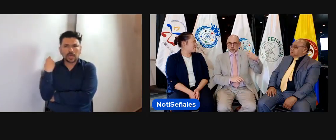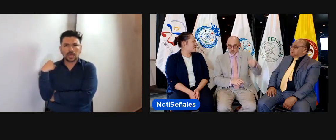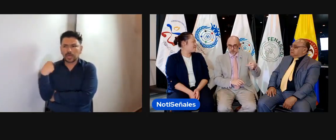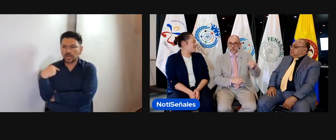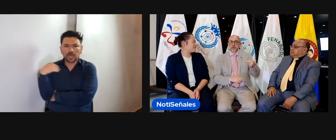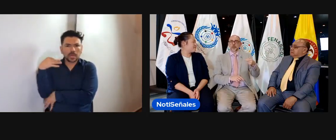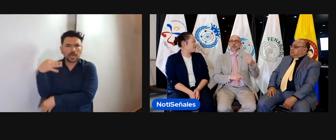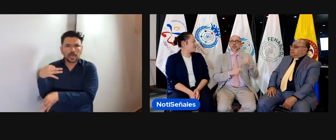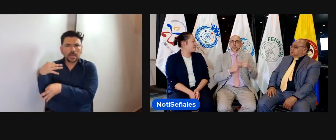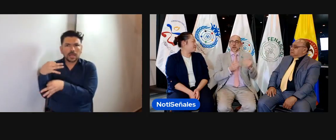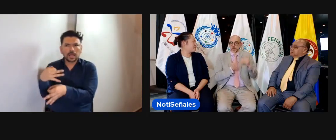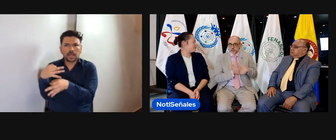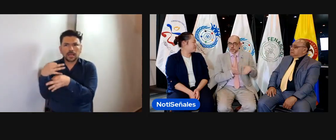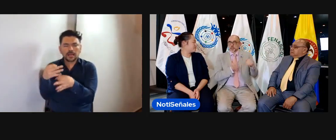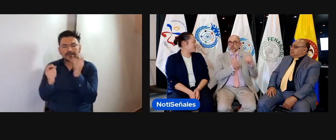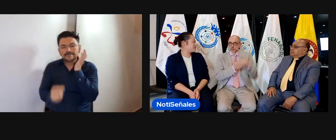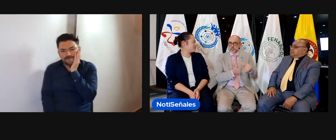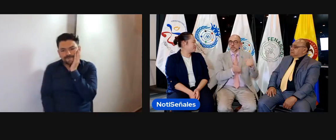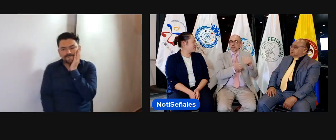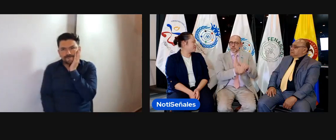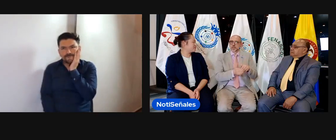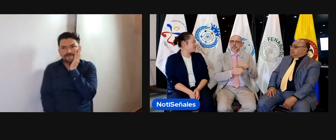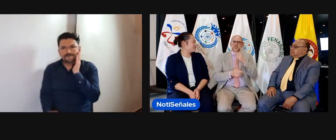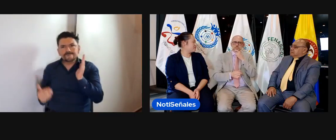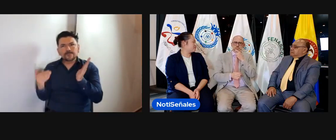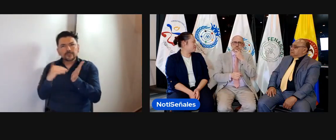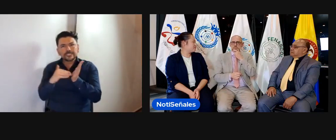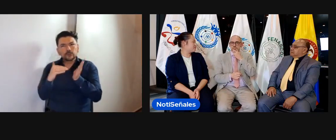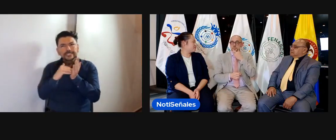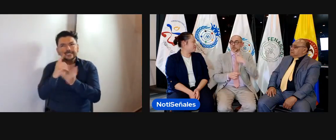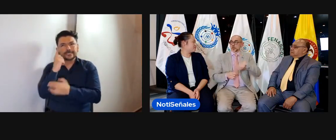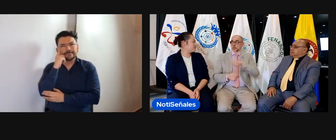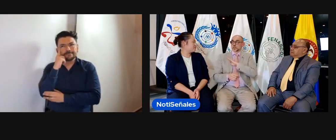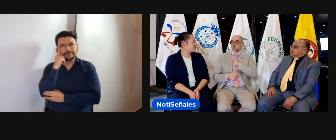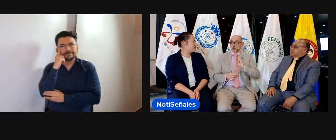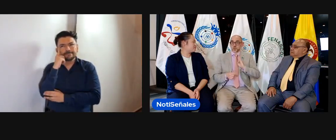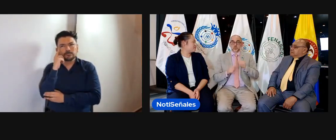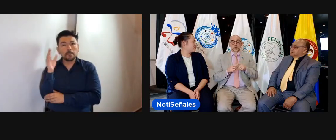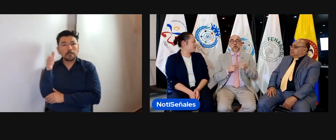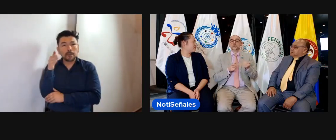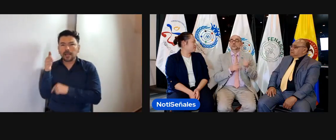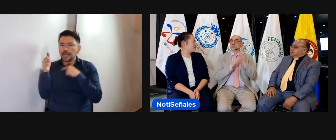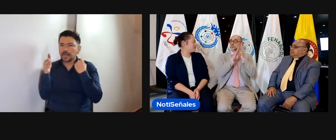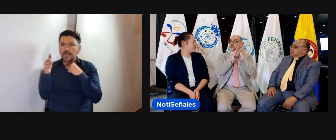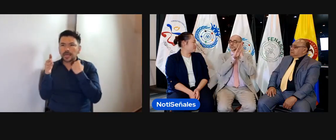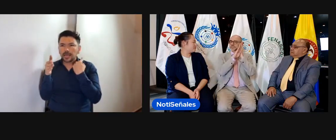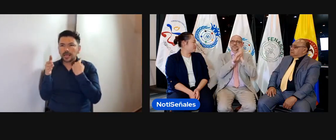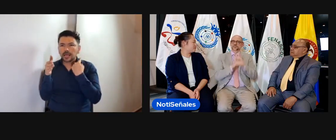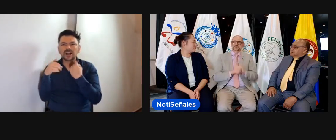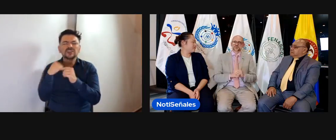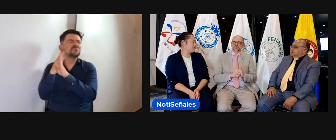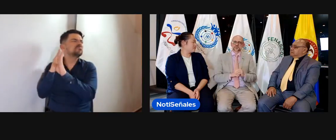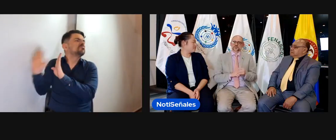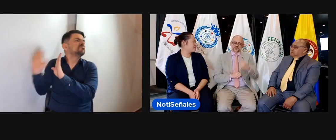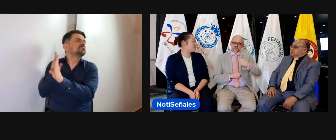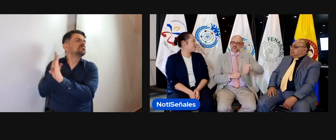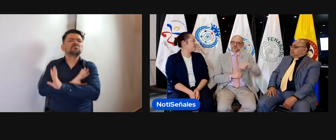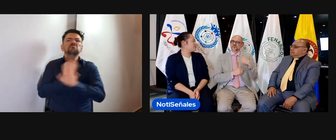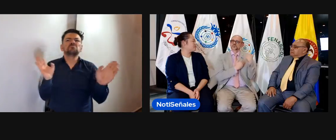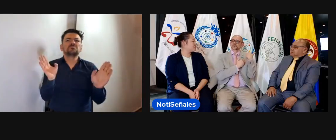pensamos y decimos, bueno, han pasado ya tres congresos, vendríamos para el cuarto y la Junta, pues, no es